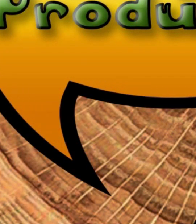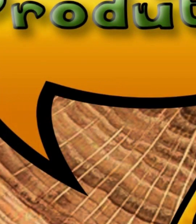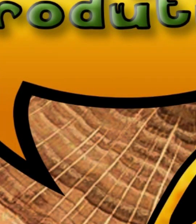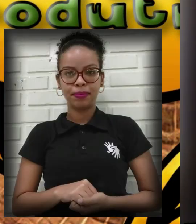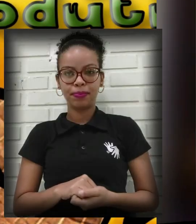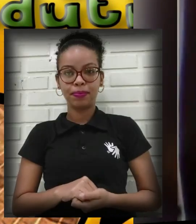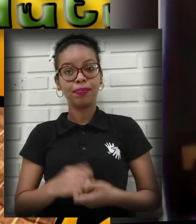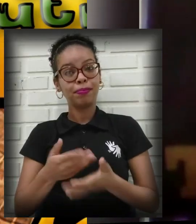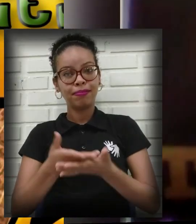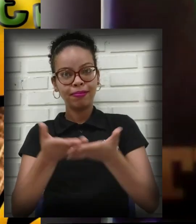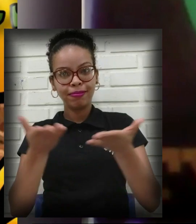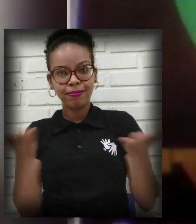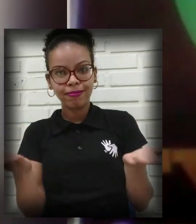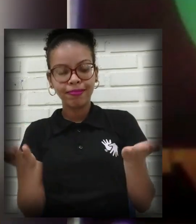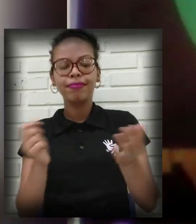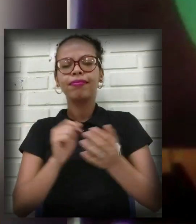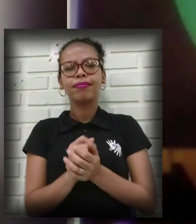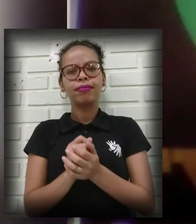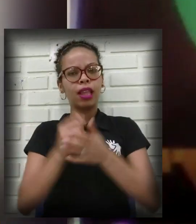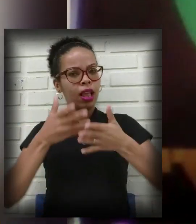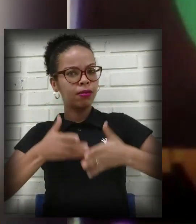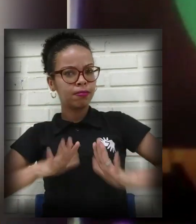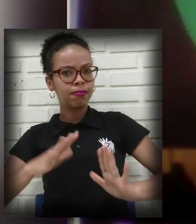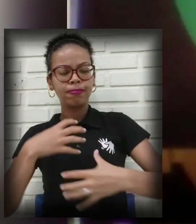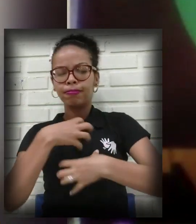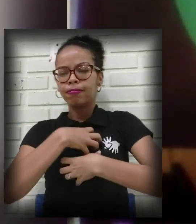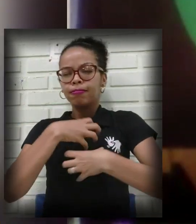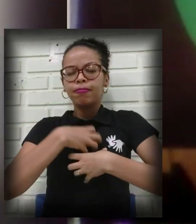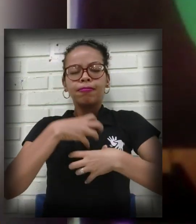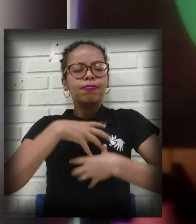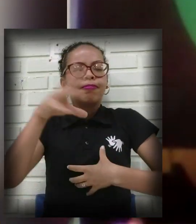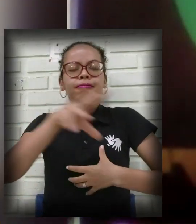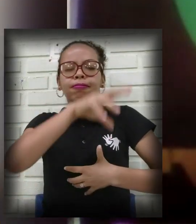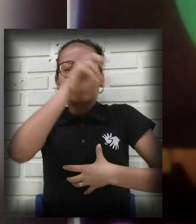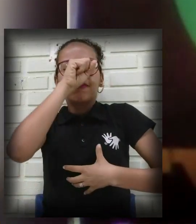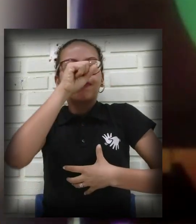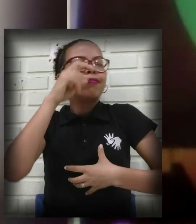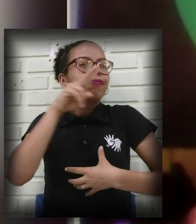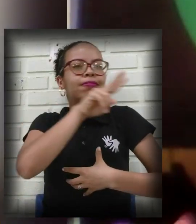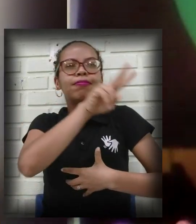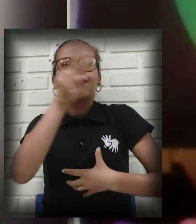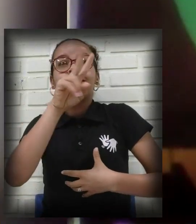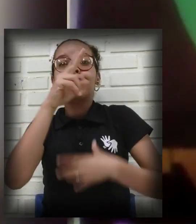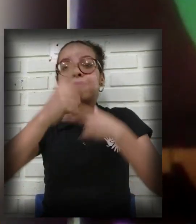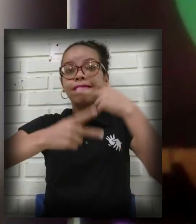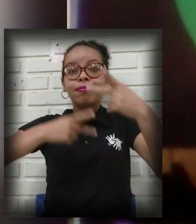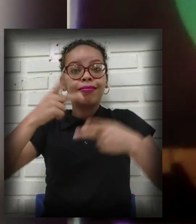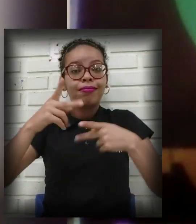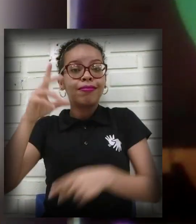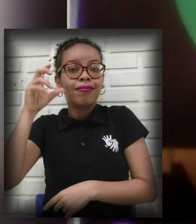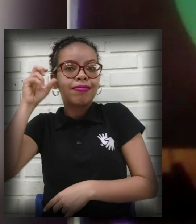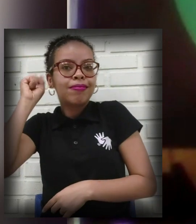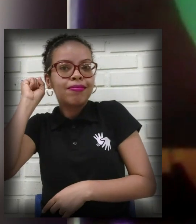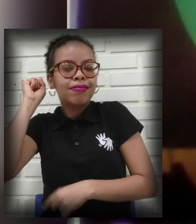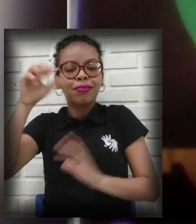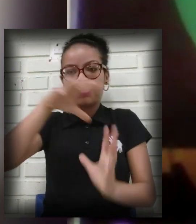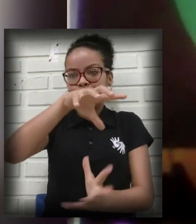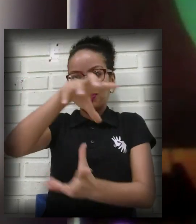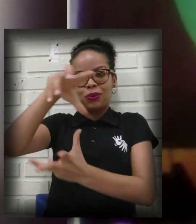Gente, nascer podendo sentir, respirar, enxergar, falar, escutar o mundo ao nosso